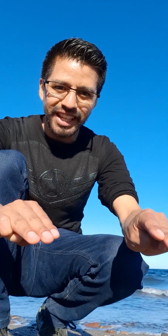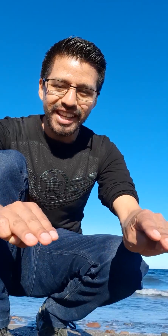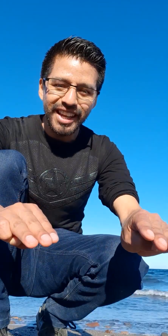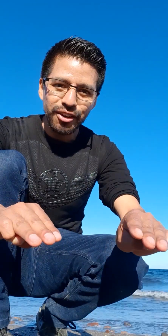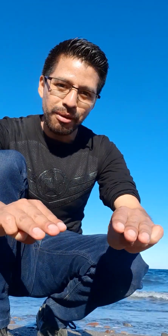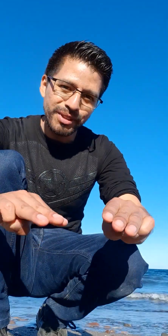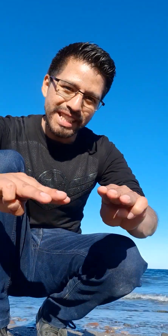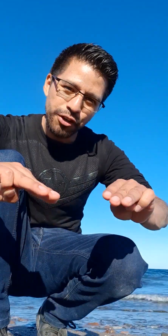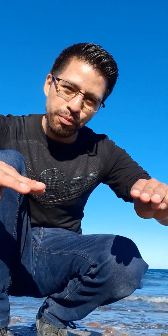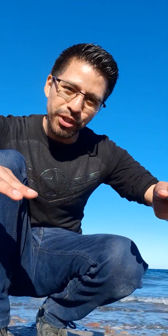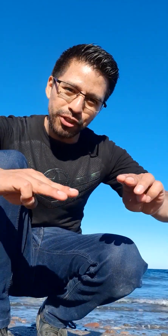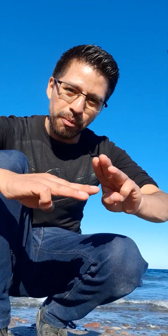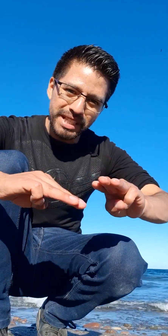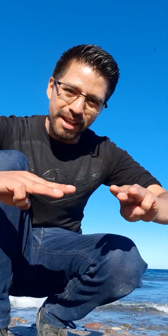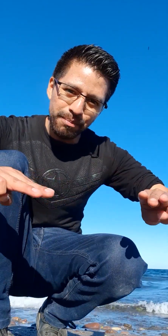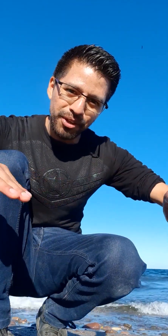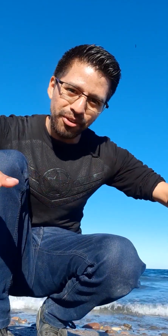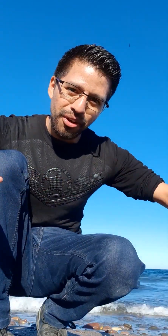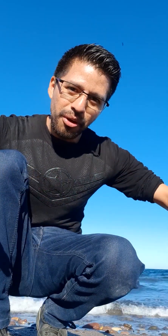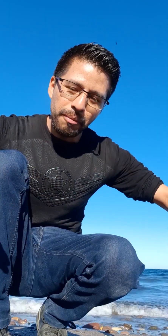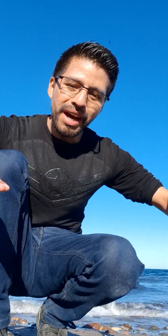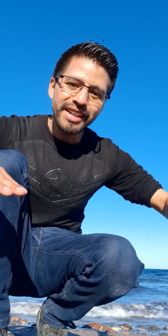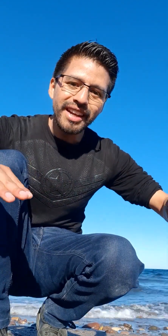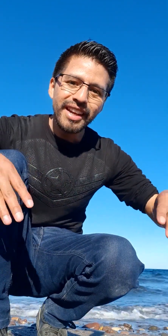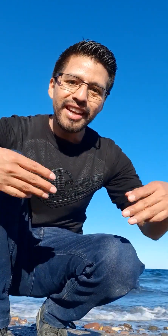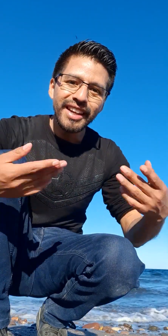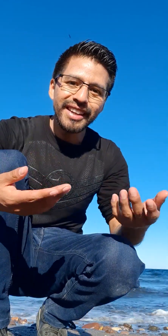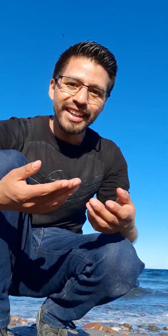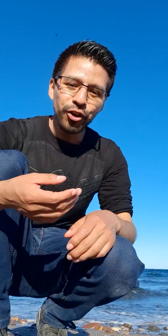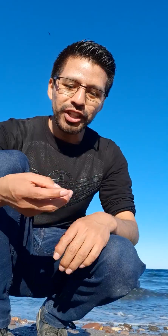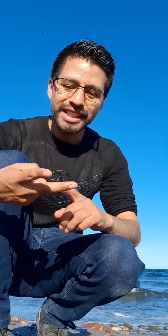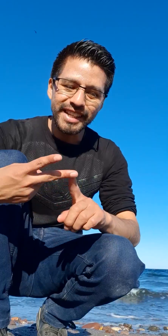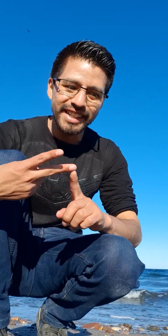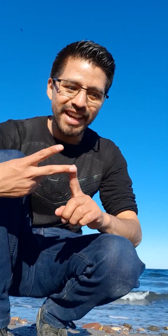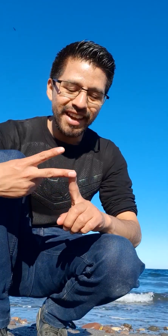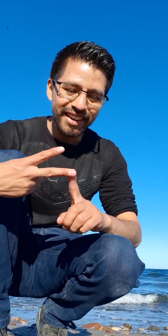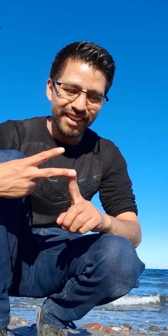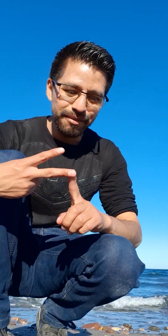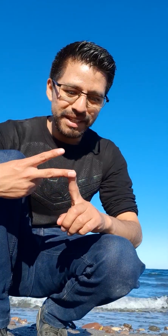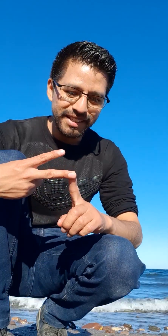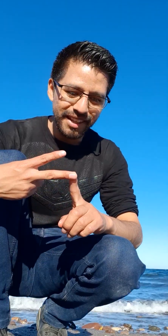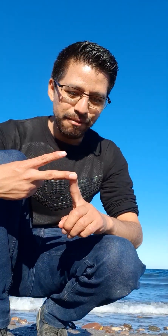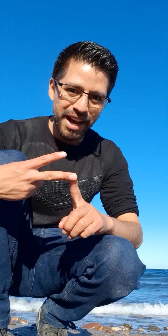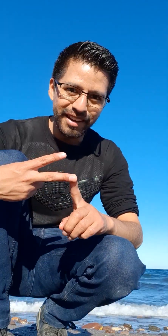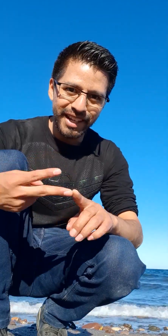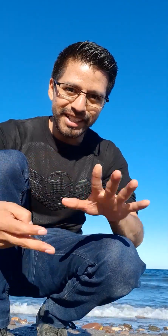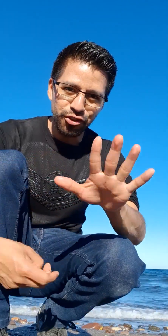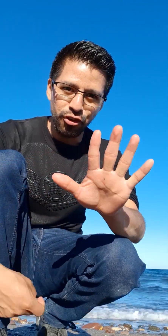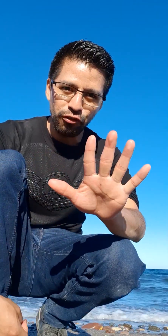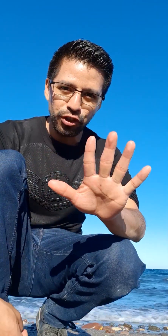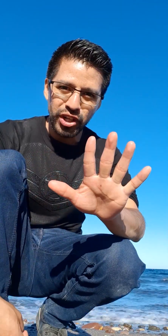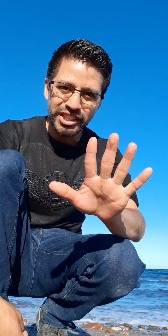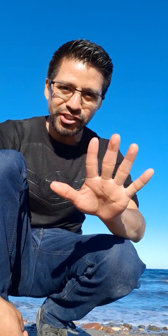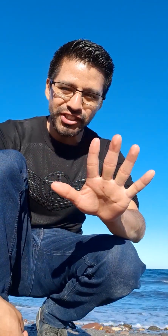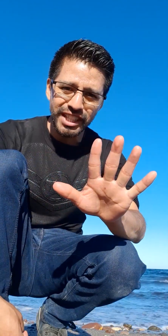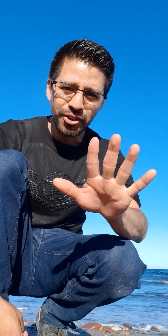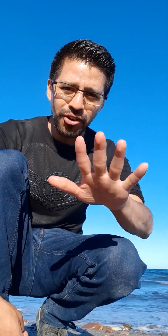Lo vamos a hacer un poquito más amplio, Mar. Otra seña que me sé de Mar es con configuración 5,